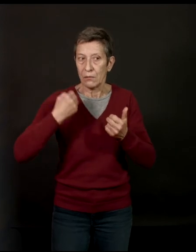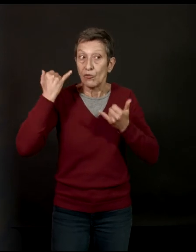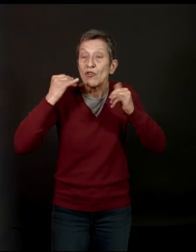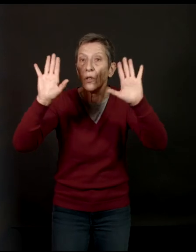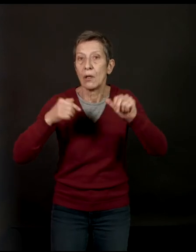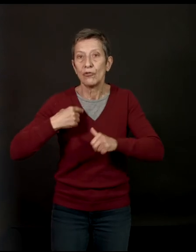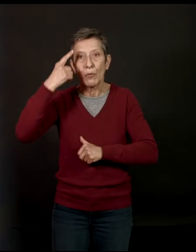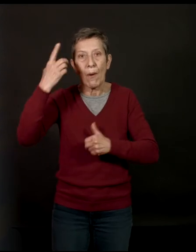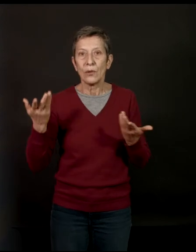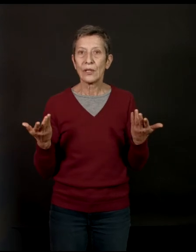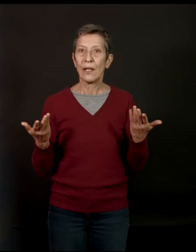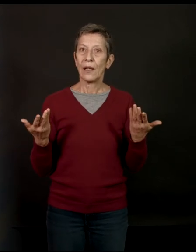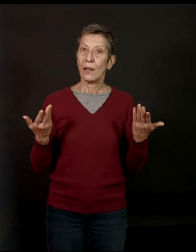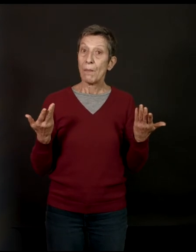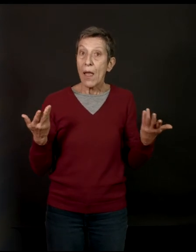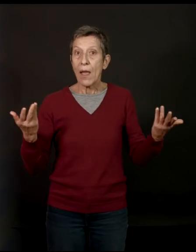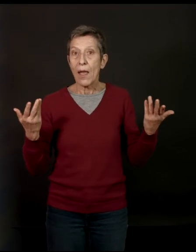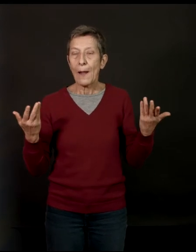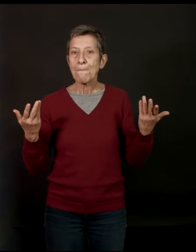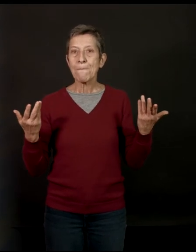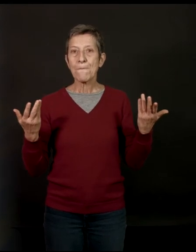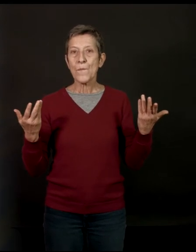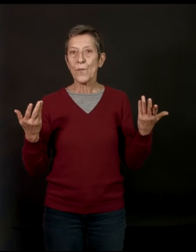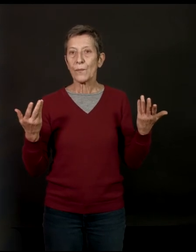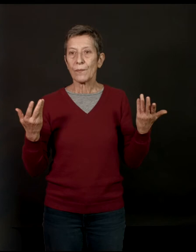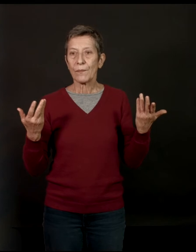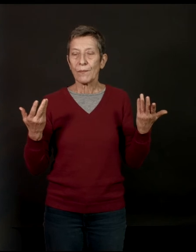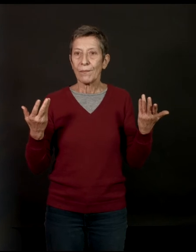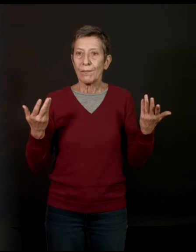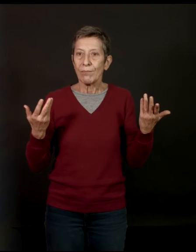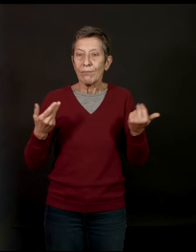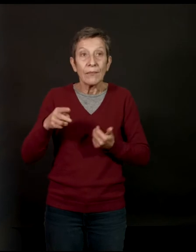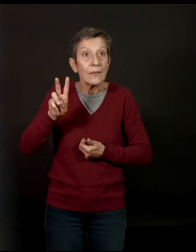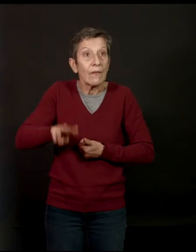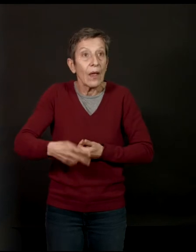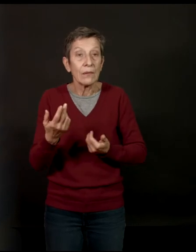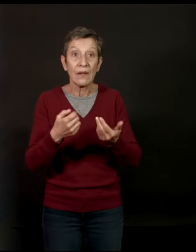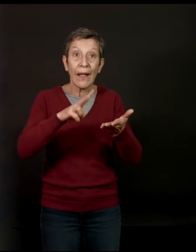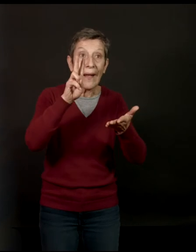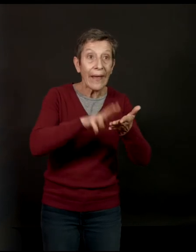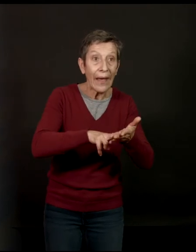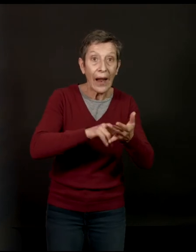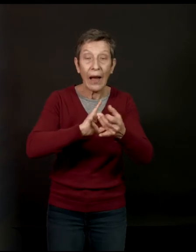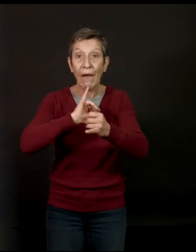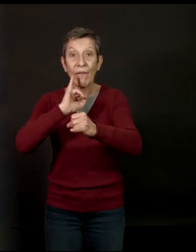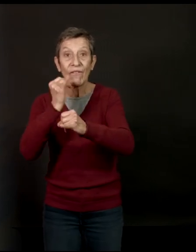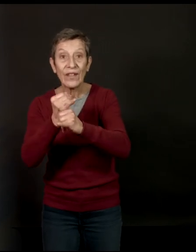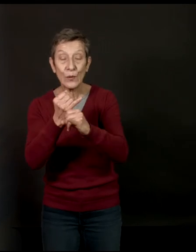les liens entre réel, fiction, il y a tout ce courant d